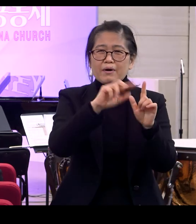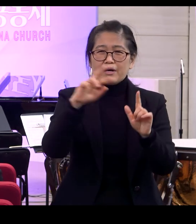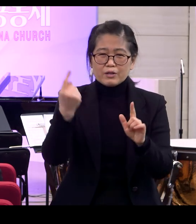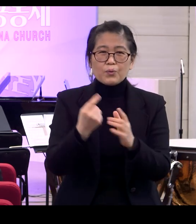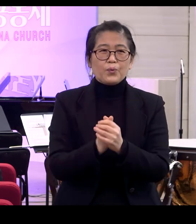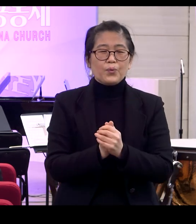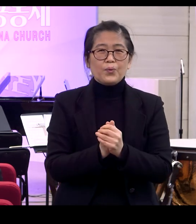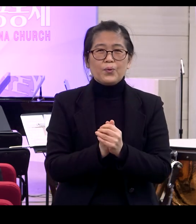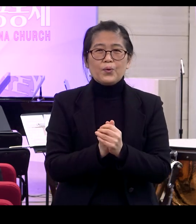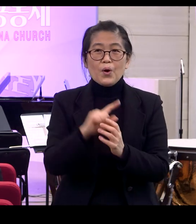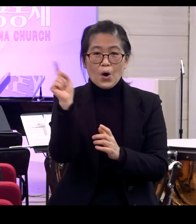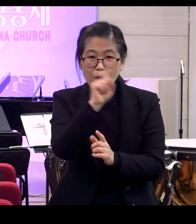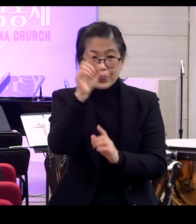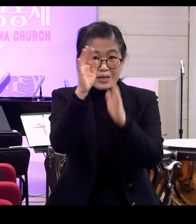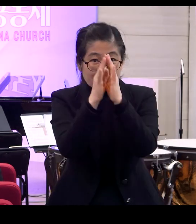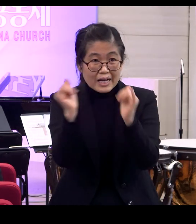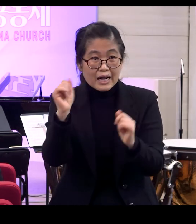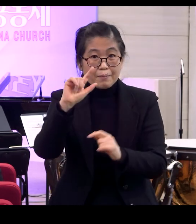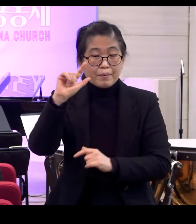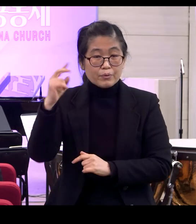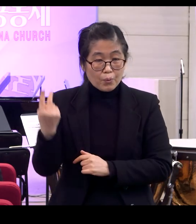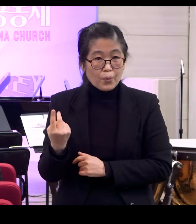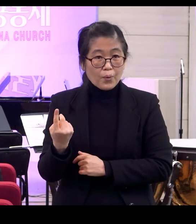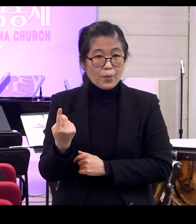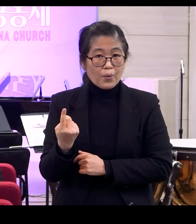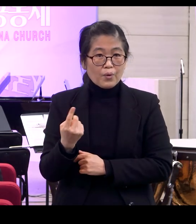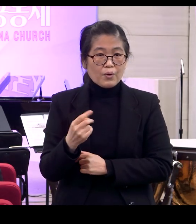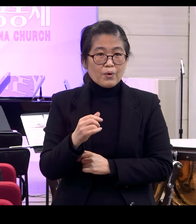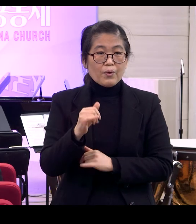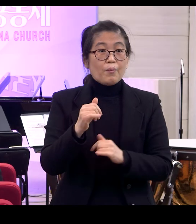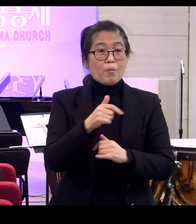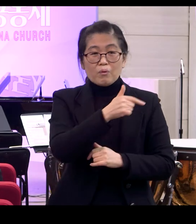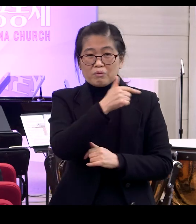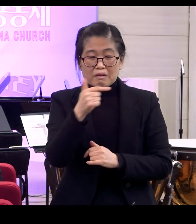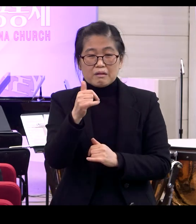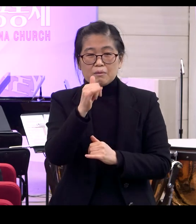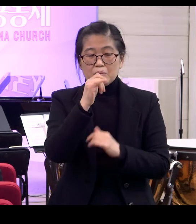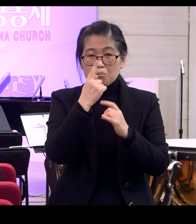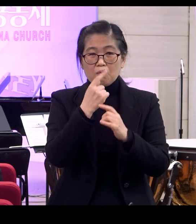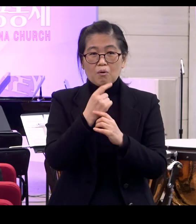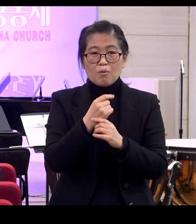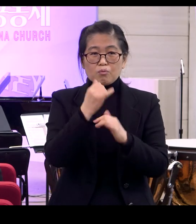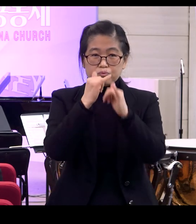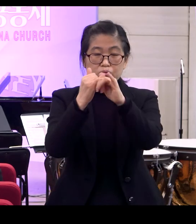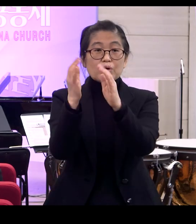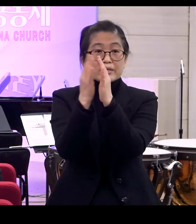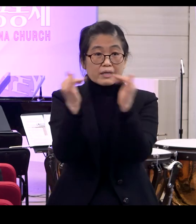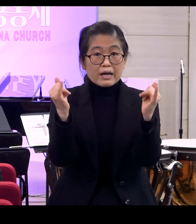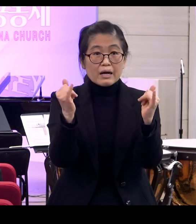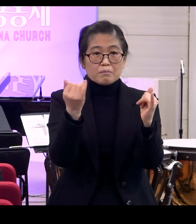그 사람이 어떤 얼마나 중요한 사람이고 얼마나 대단한 위치에든 상관없이 사람한테 매이지 마세요